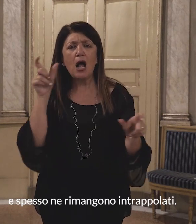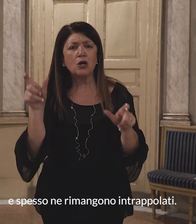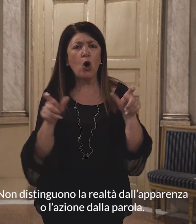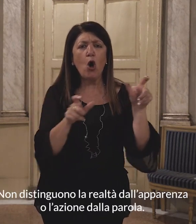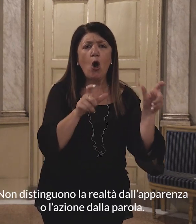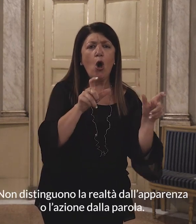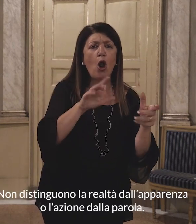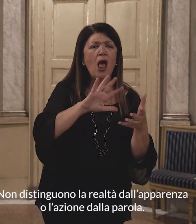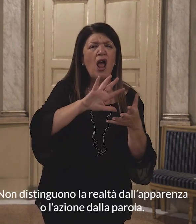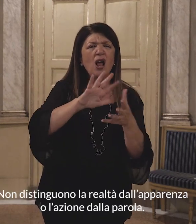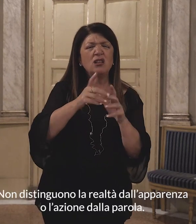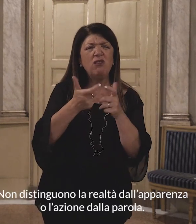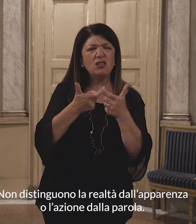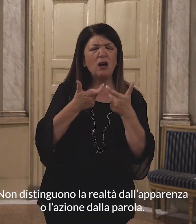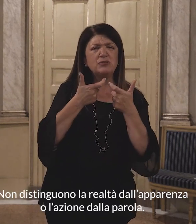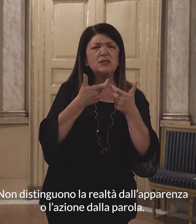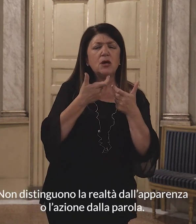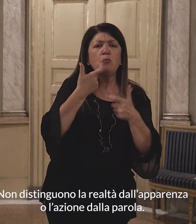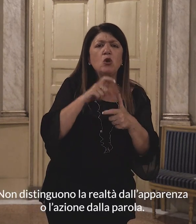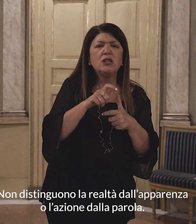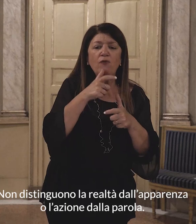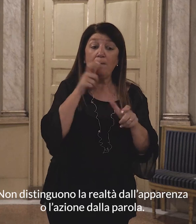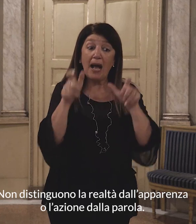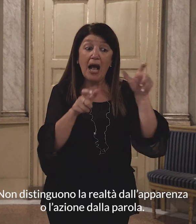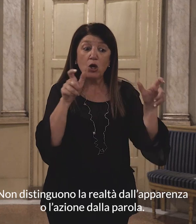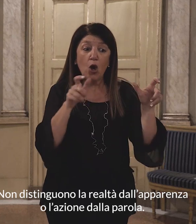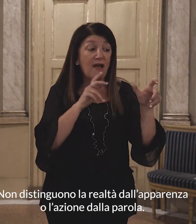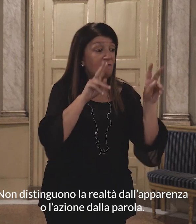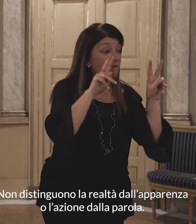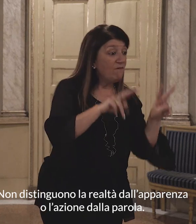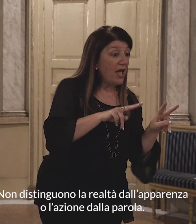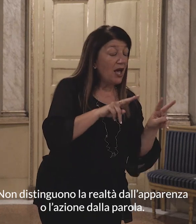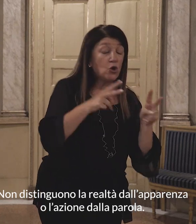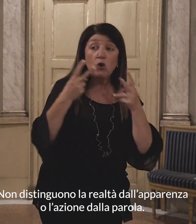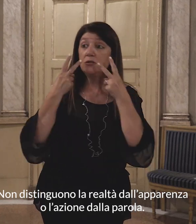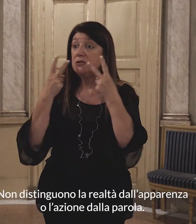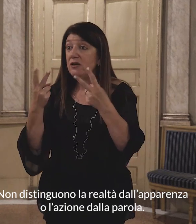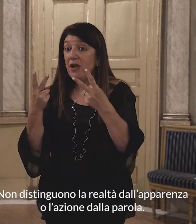Non distinguono la realtà dall'apparenza o l'azione dalla parola.